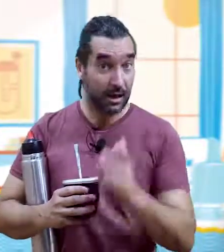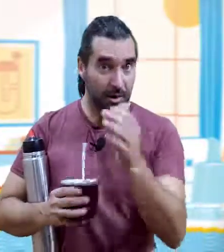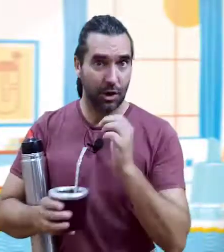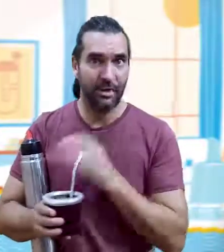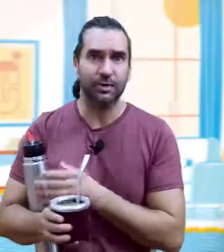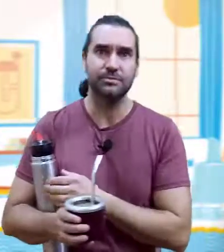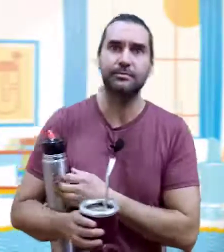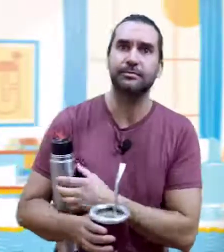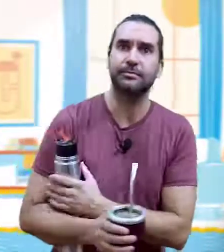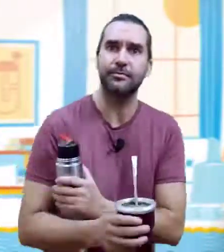¿Lo vemos?